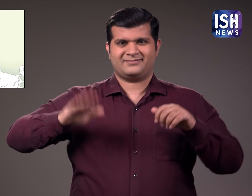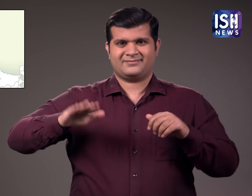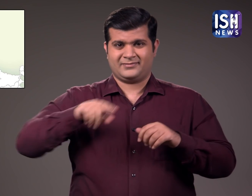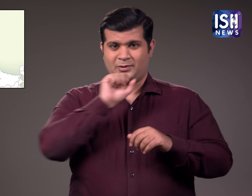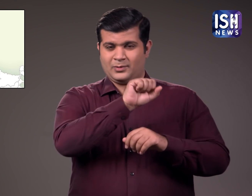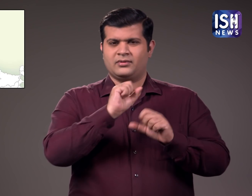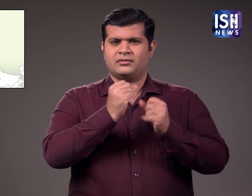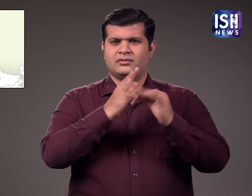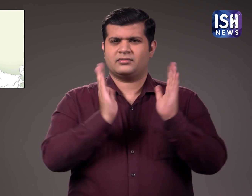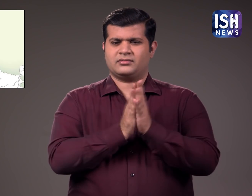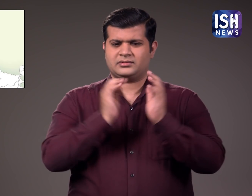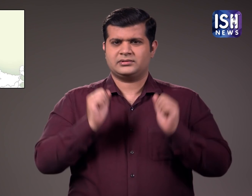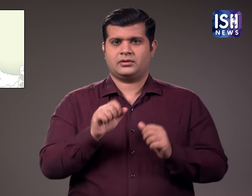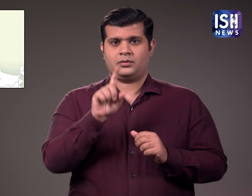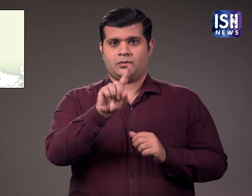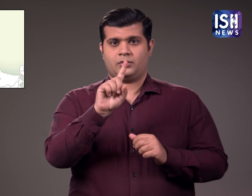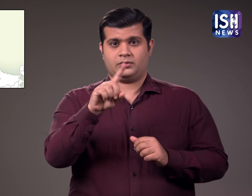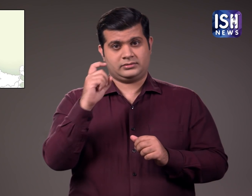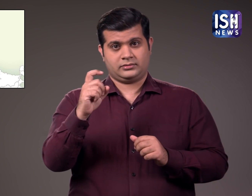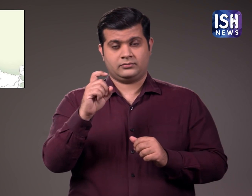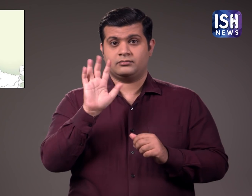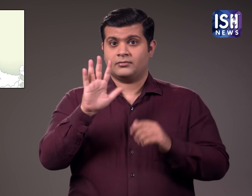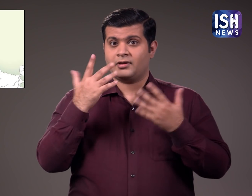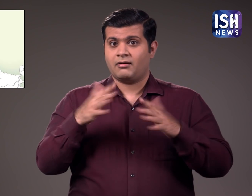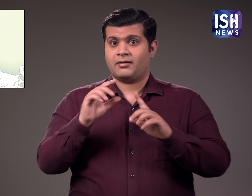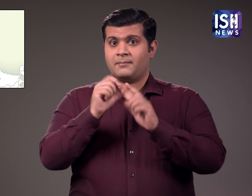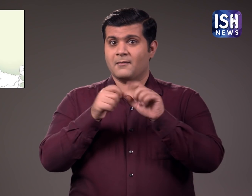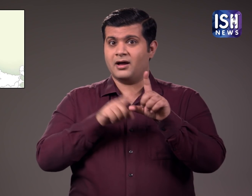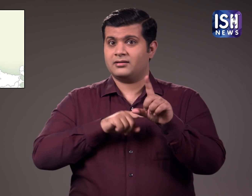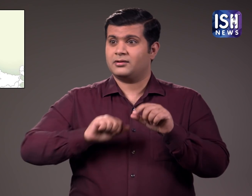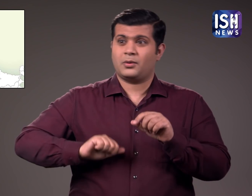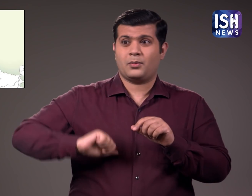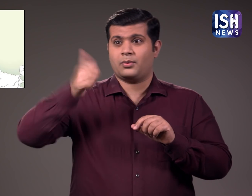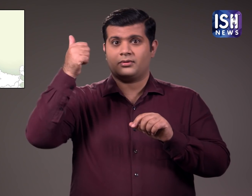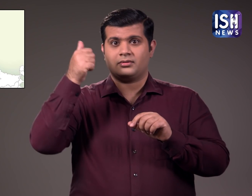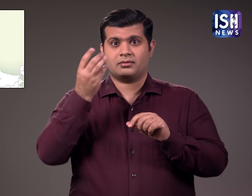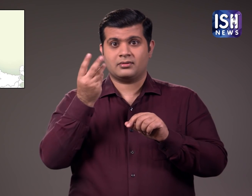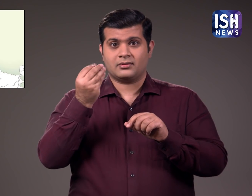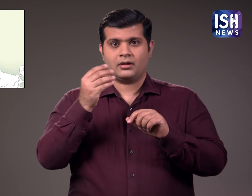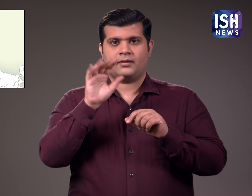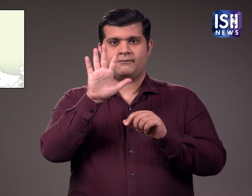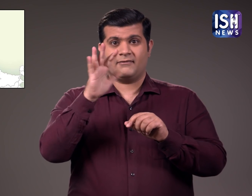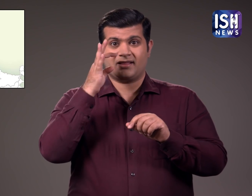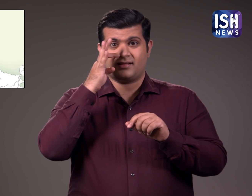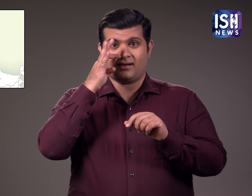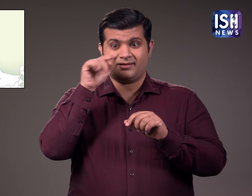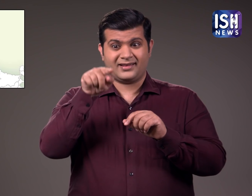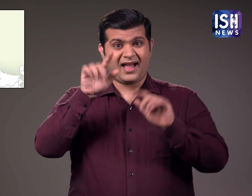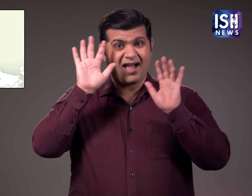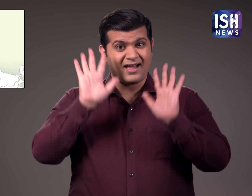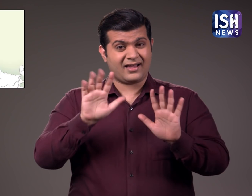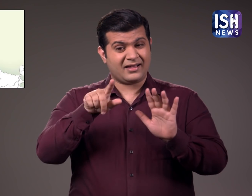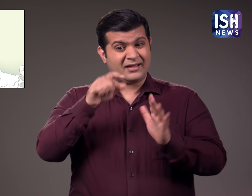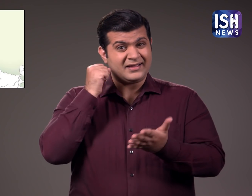की कुल 117 सीटे है उनसथ सीटों का बहुमत पार्टी को सरकार बनाने में मदद करता है